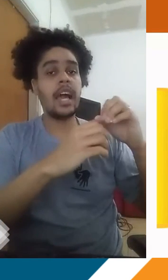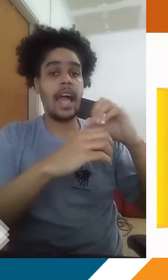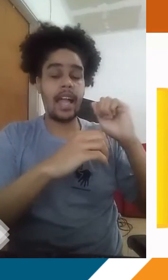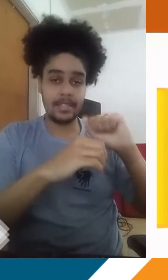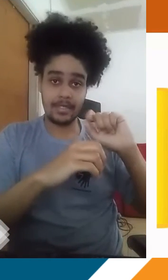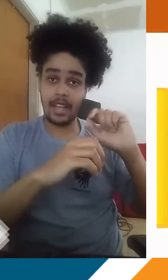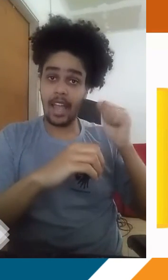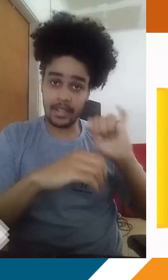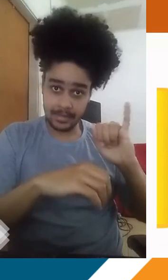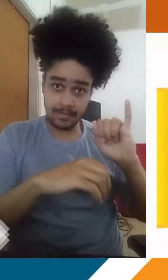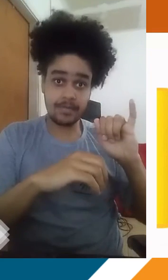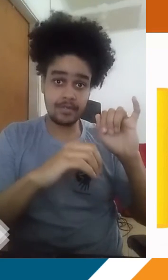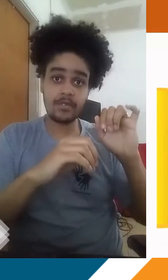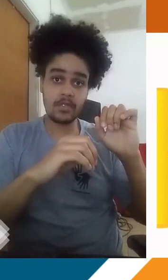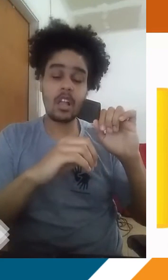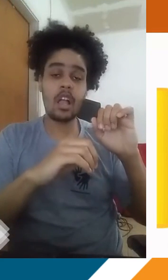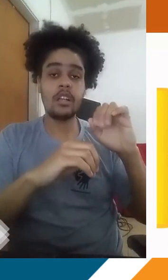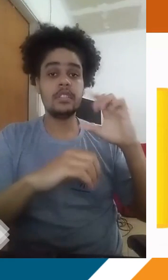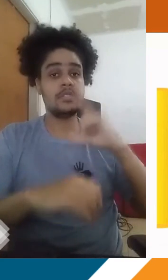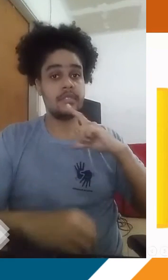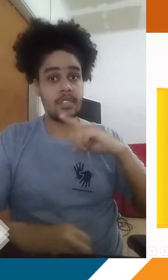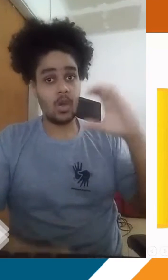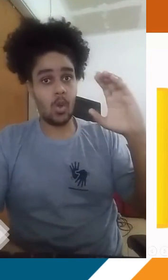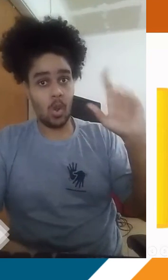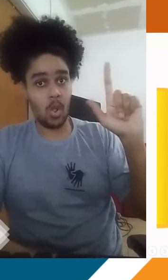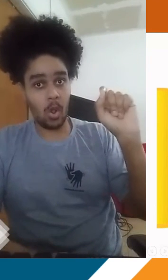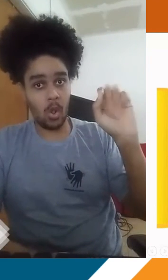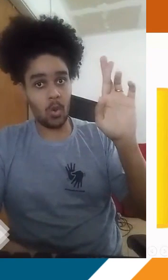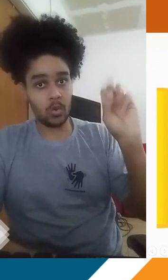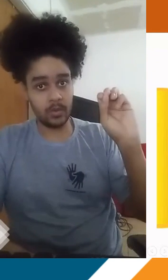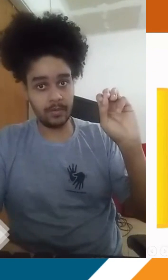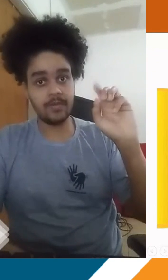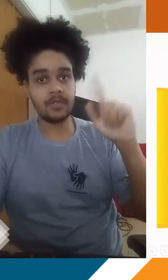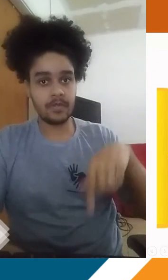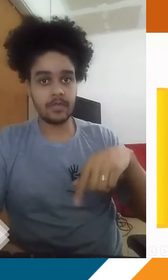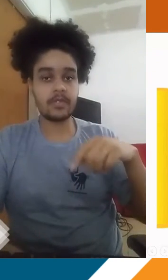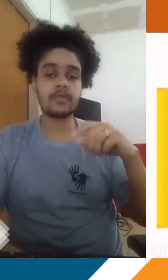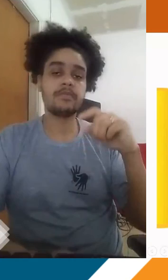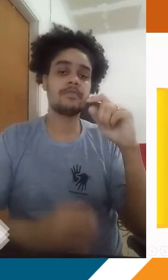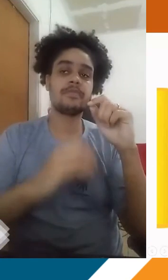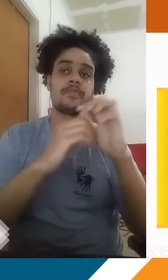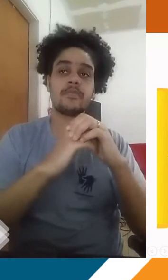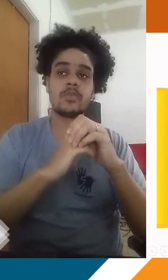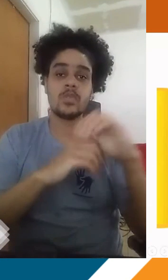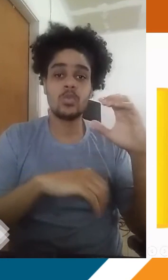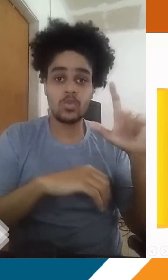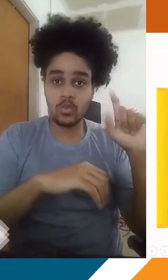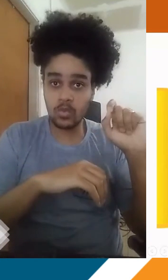dos átomos que são liberados por essa quebra, vai ser o cloro, que é justamente um dos átomos que forma aí essa molécula.